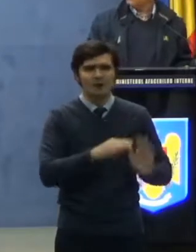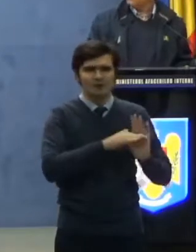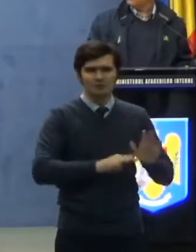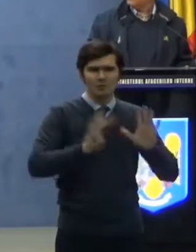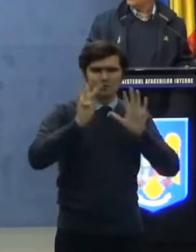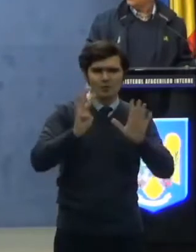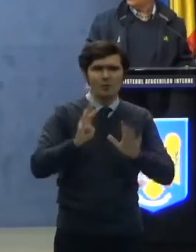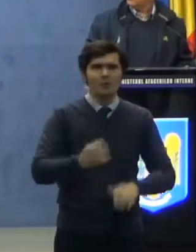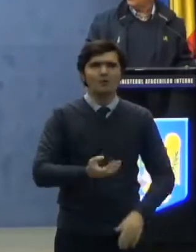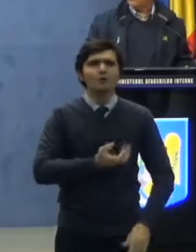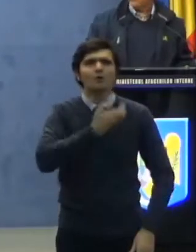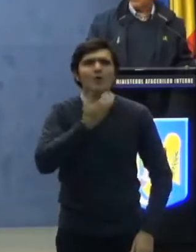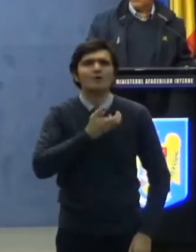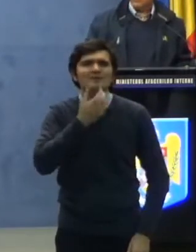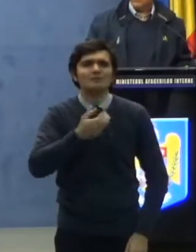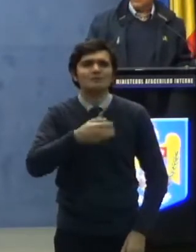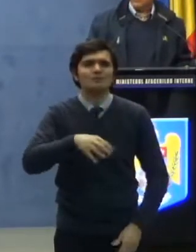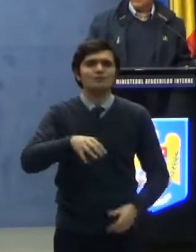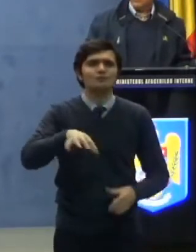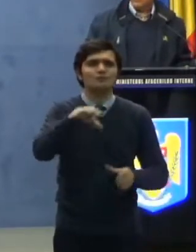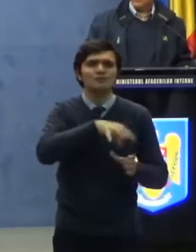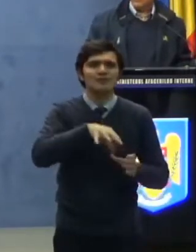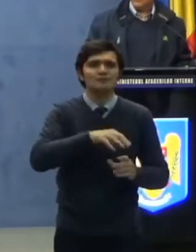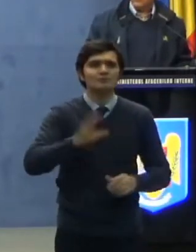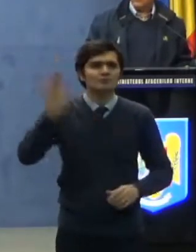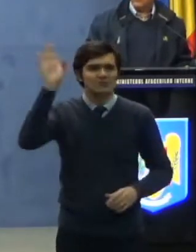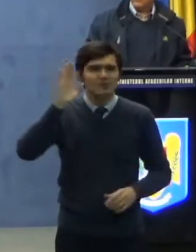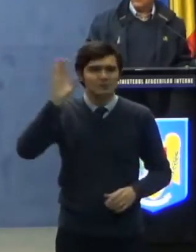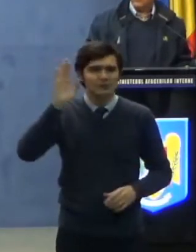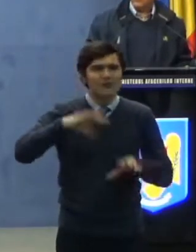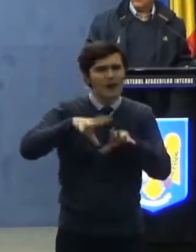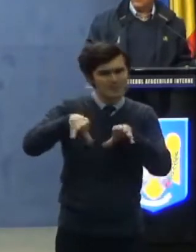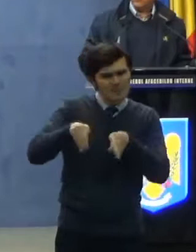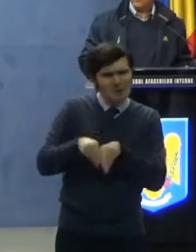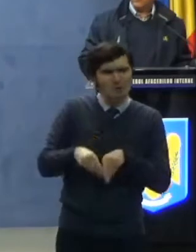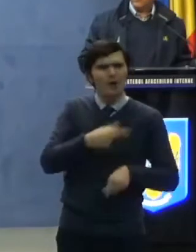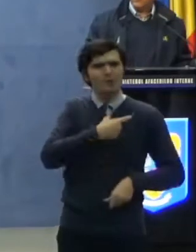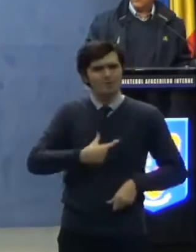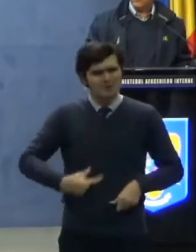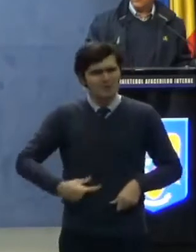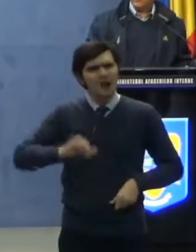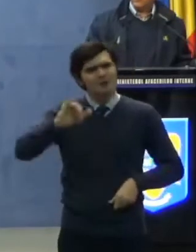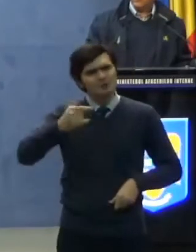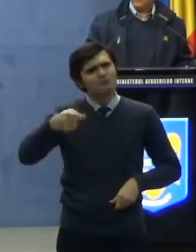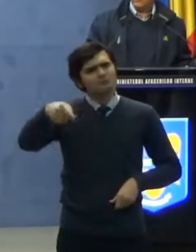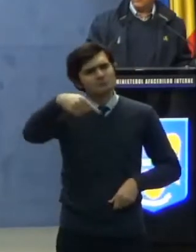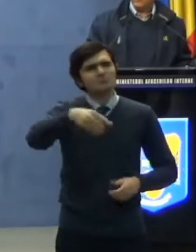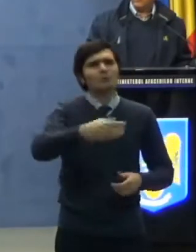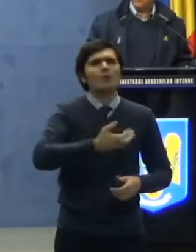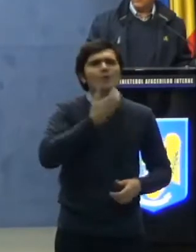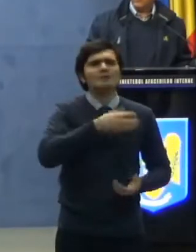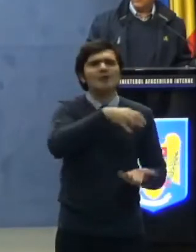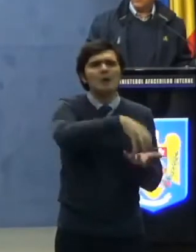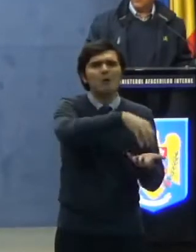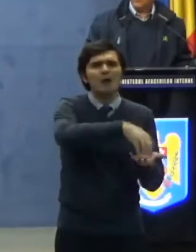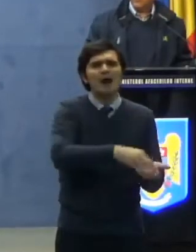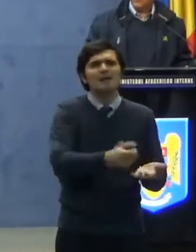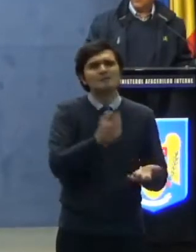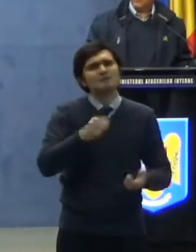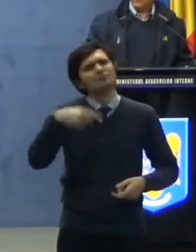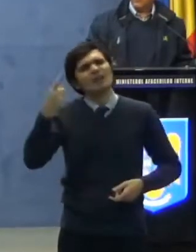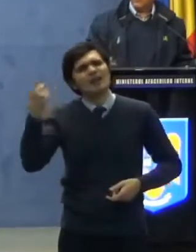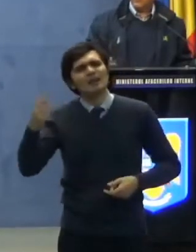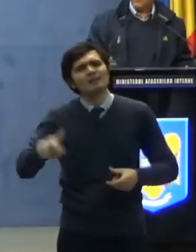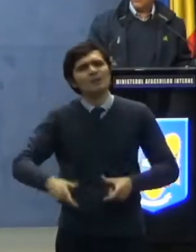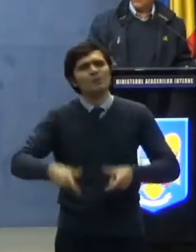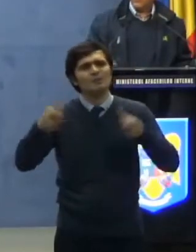Consiliul Județean Suceava, împreună cu primarii și consiliile locale din unitățile administrativ